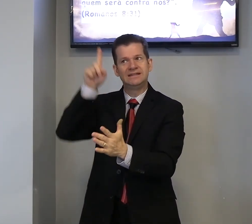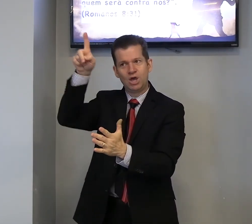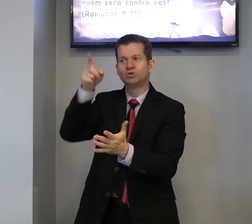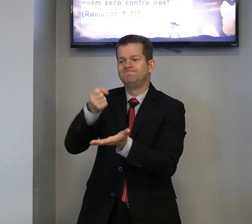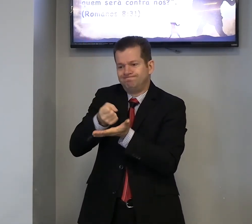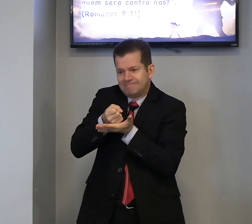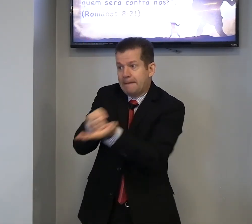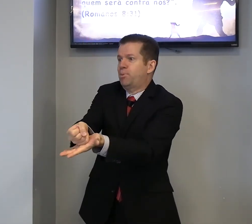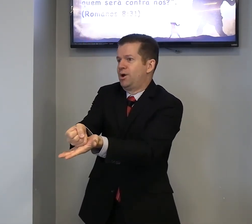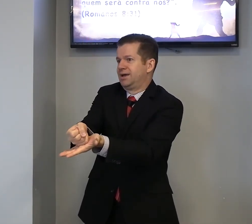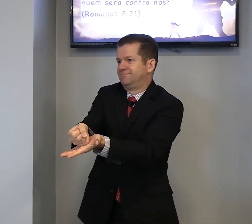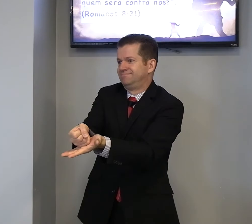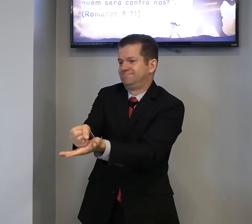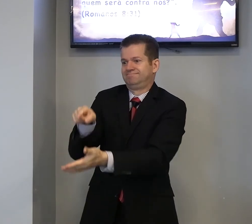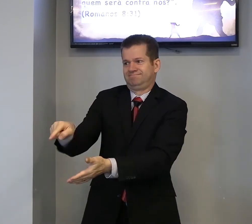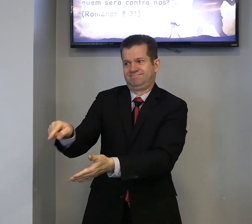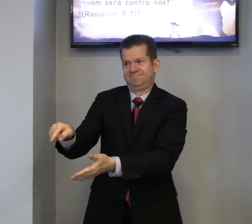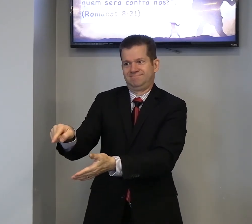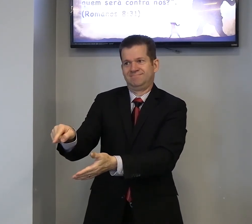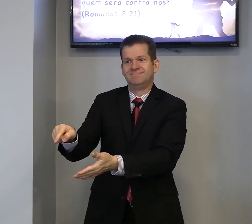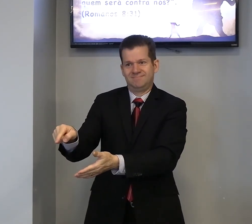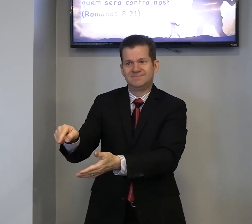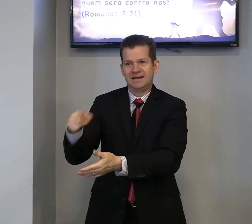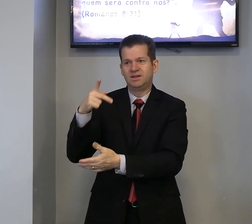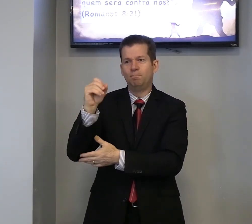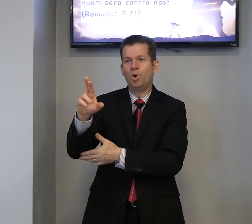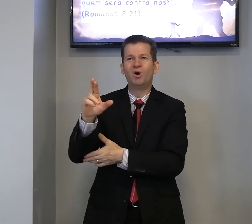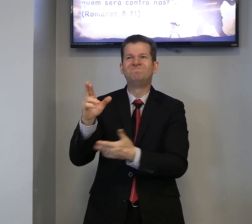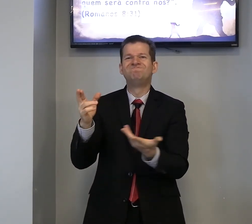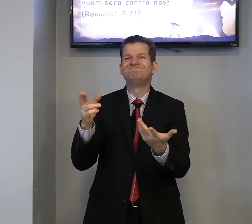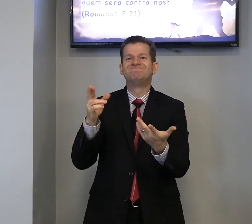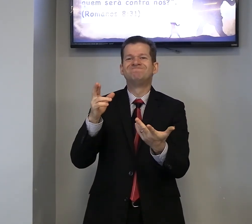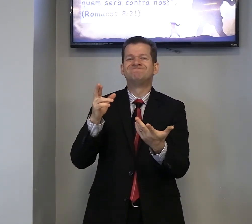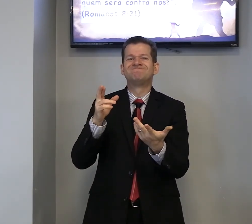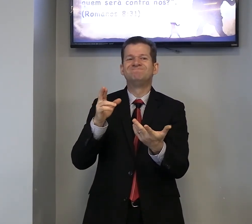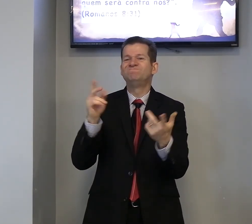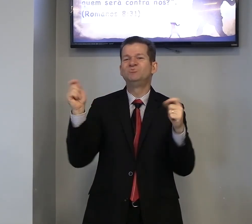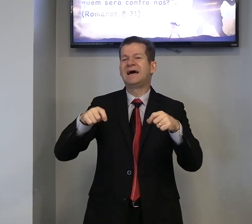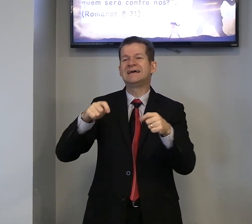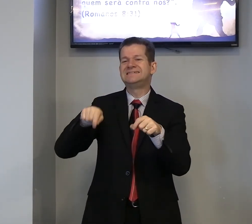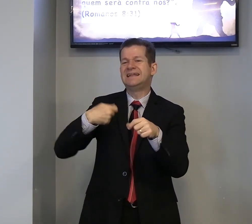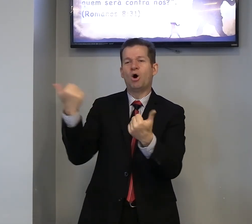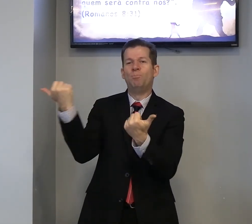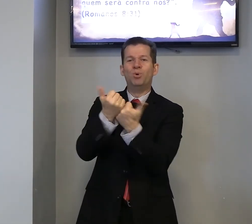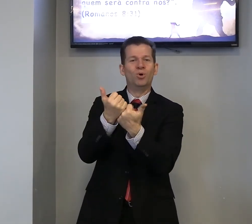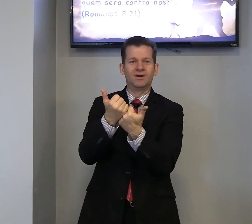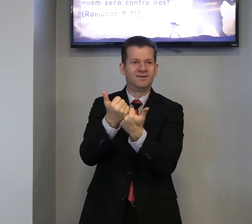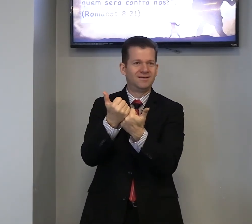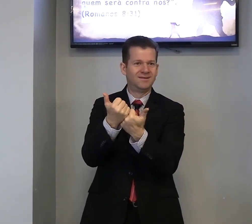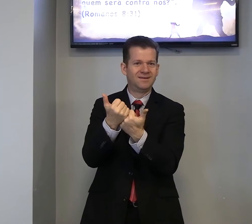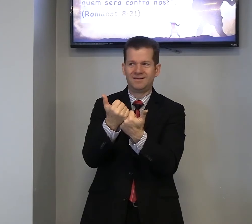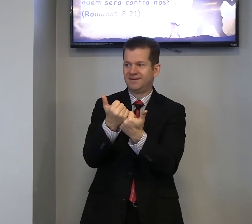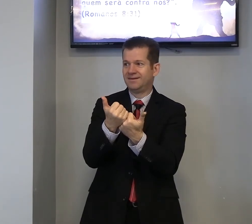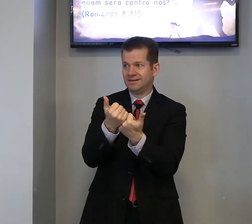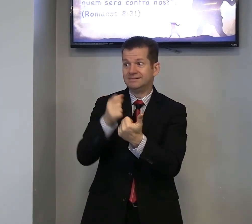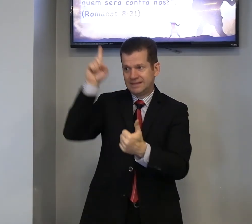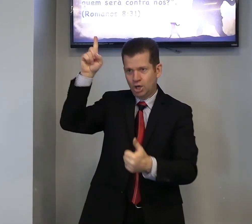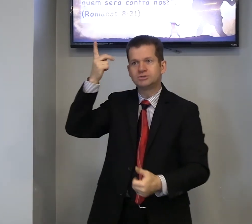Deus, apoia, certo? Então, por, não dá sinal, por, Deus,